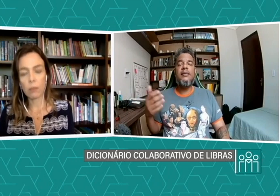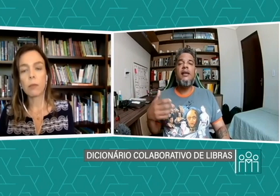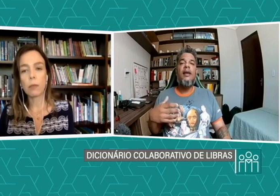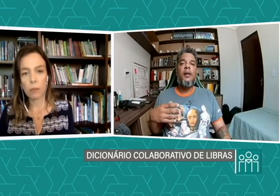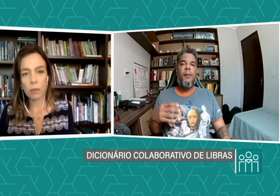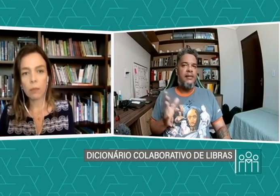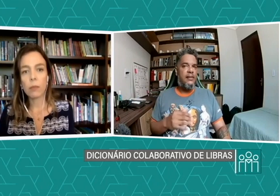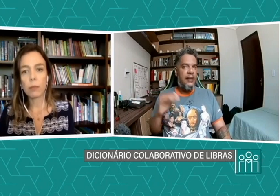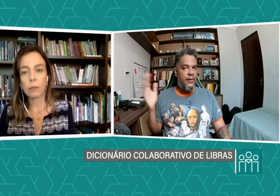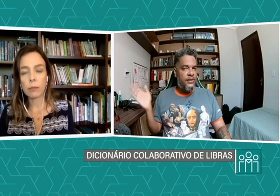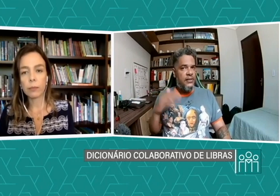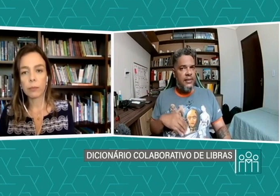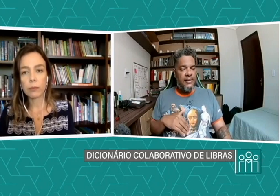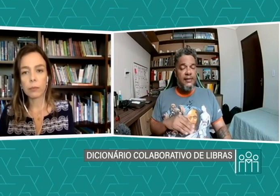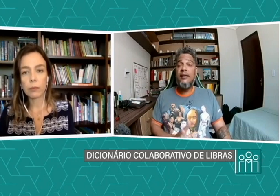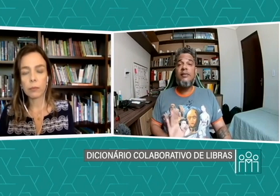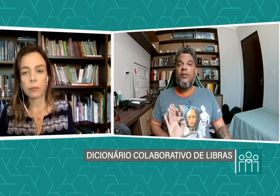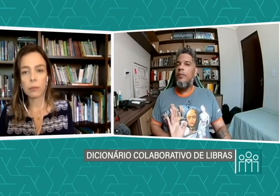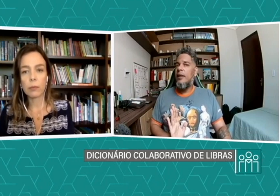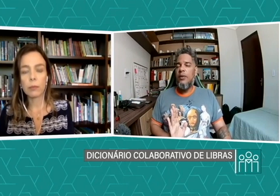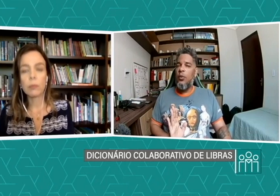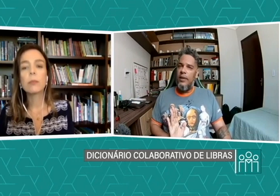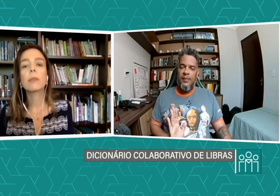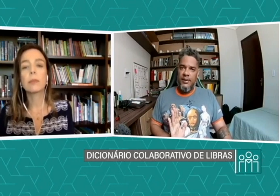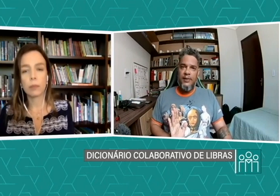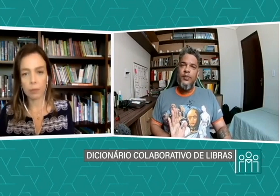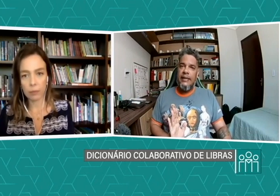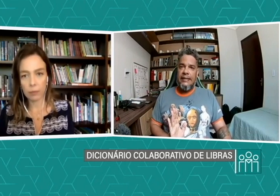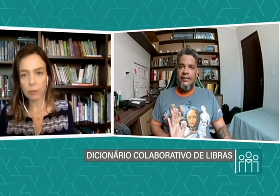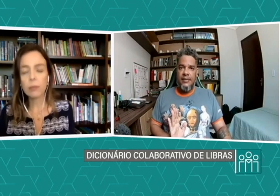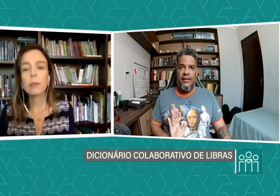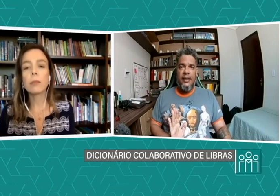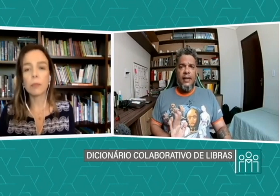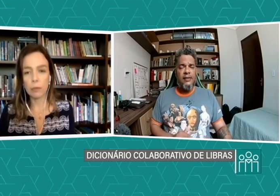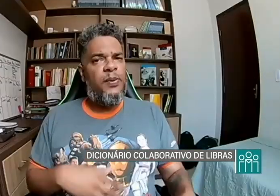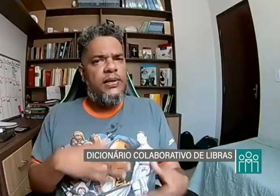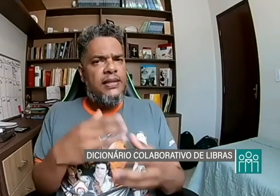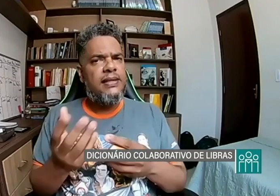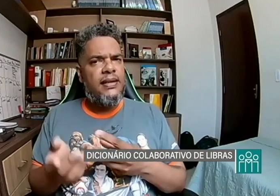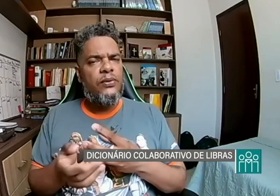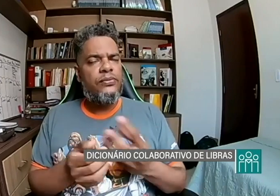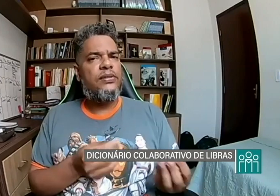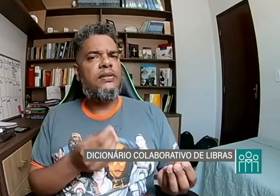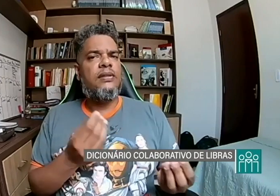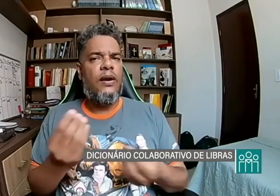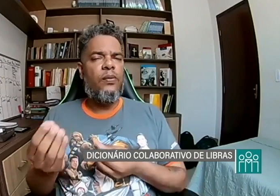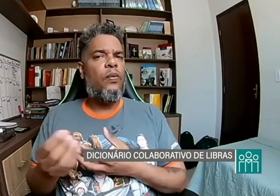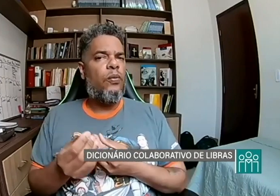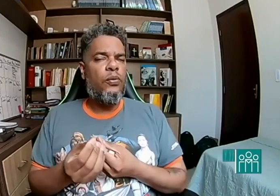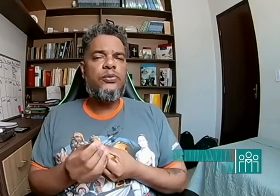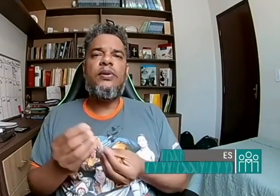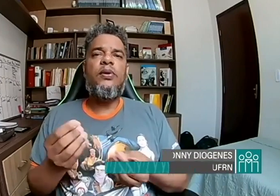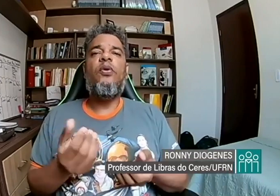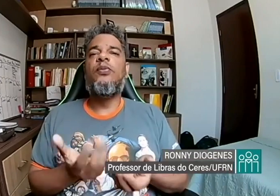mas as línguas de sinais, elas são completamente diferentes, né? Elas podem ter um sinal ou outro em comum,